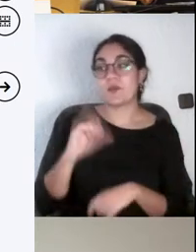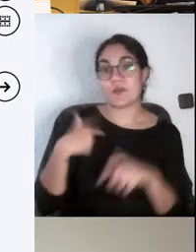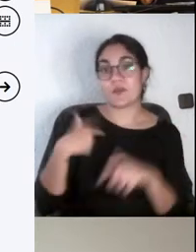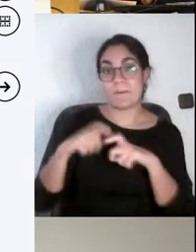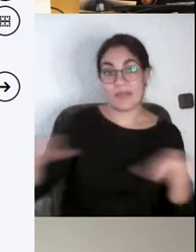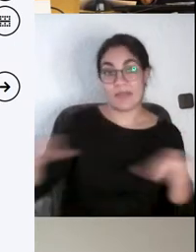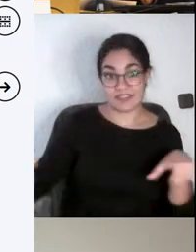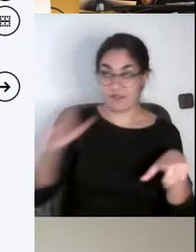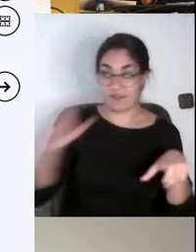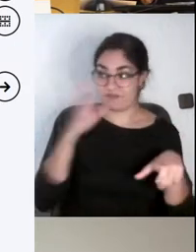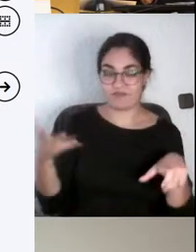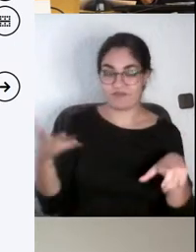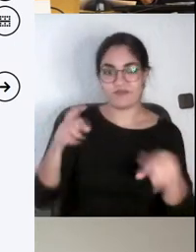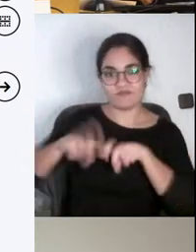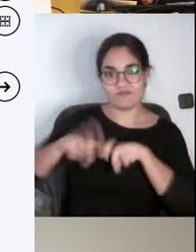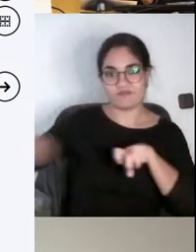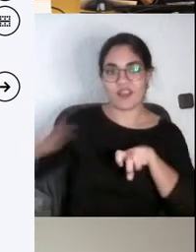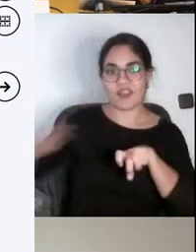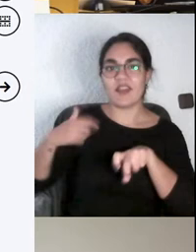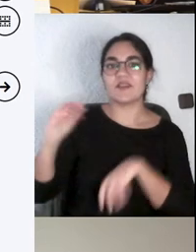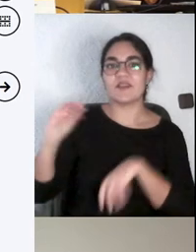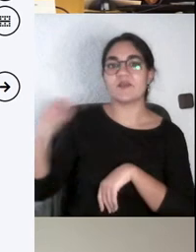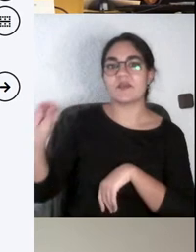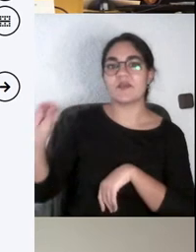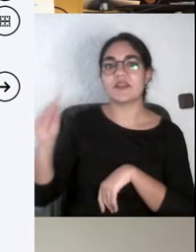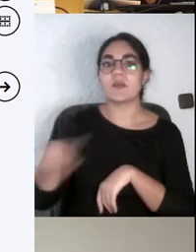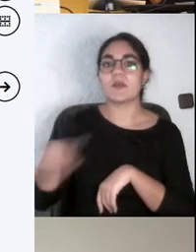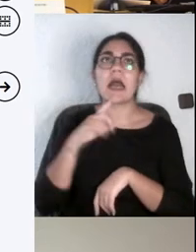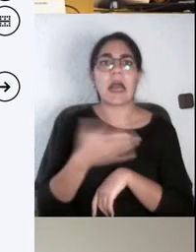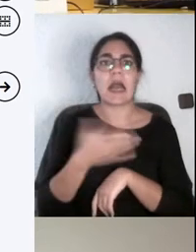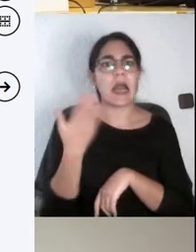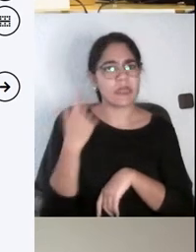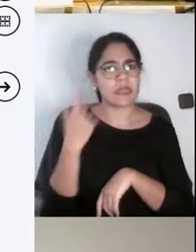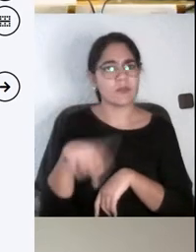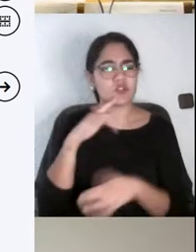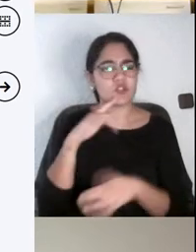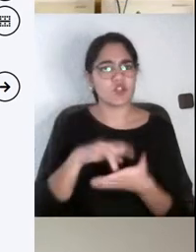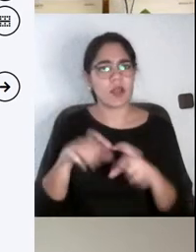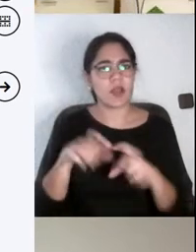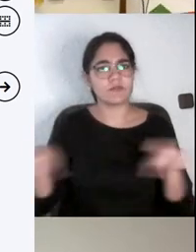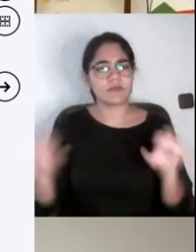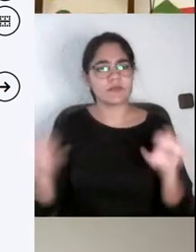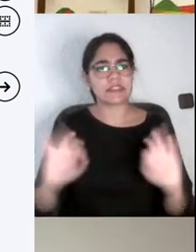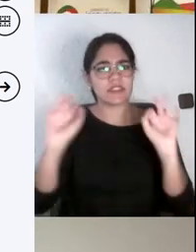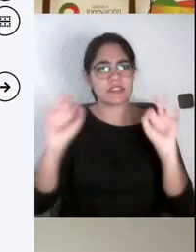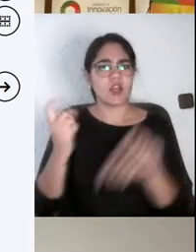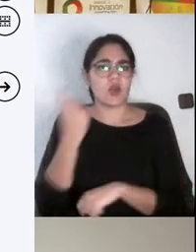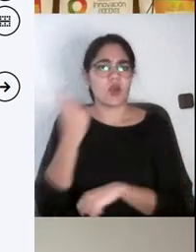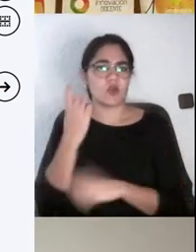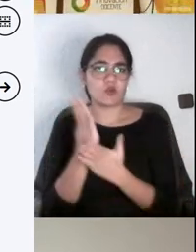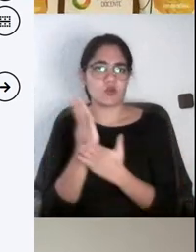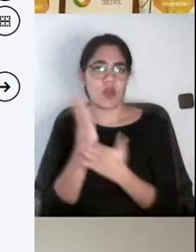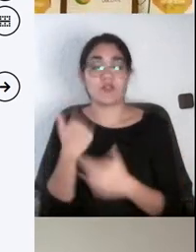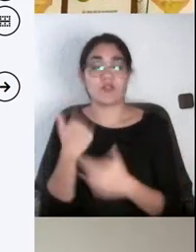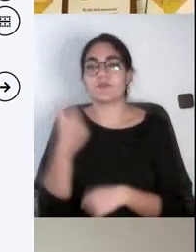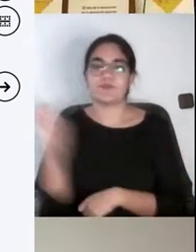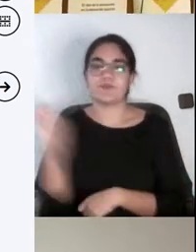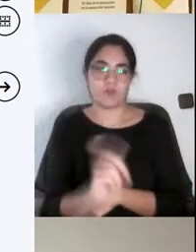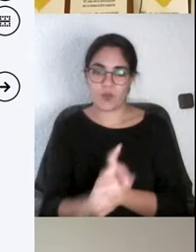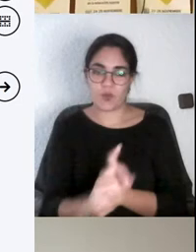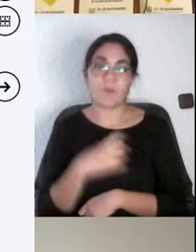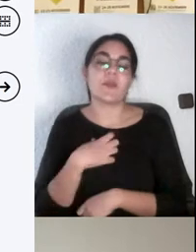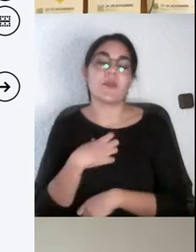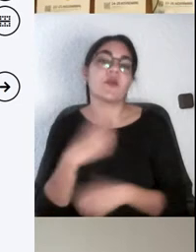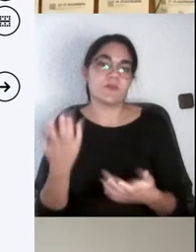nuestra mesa, que ayer tuvieron una mesa de estudiantes en las jornadas, muy interesante, por cierto, que no pudiese asistir, está la graduación,